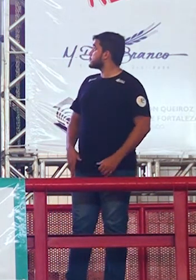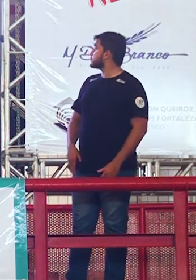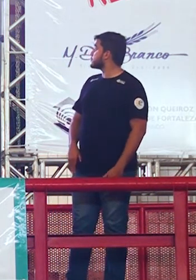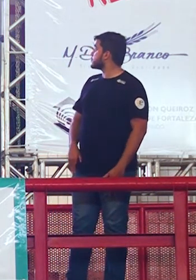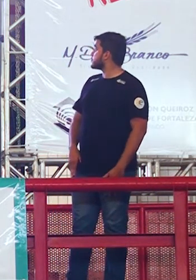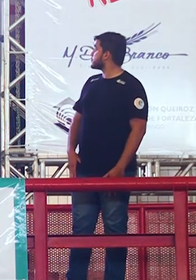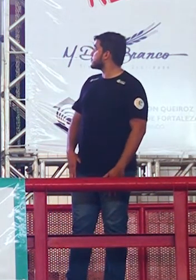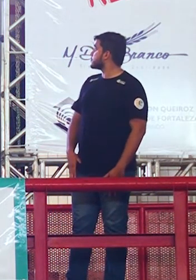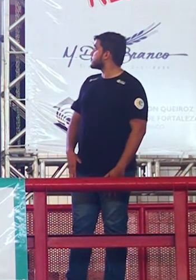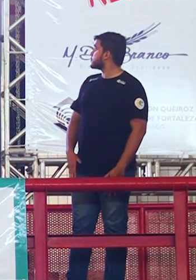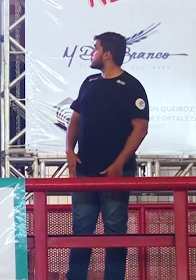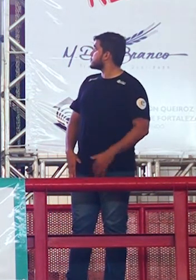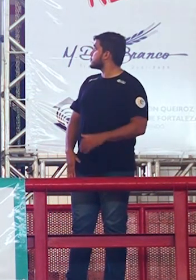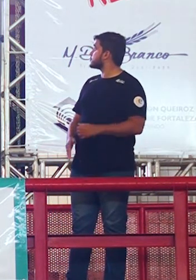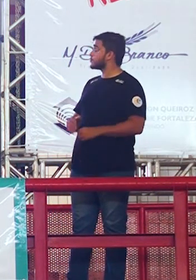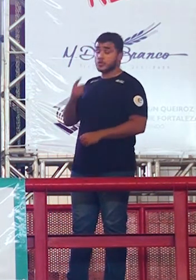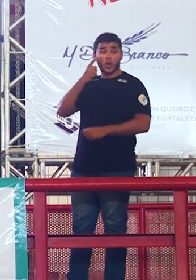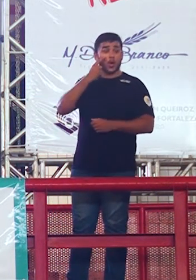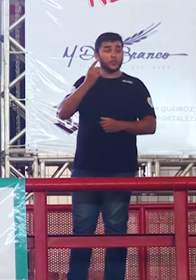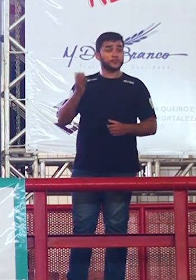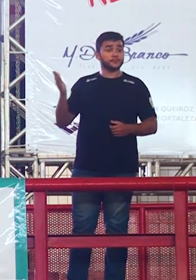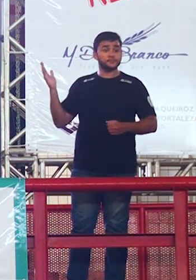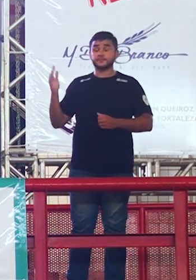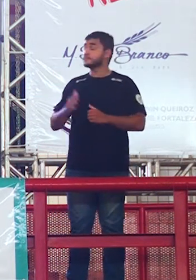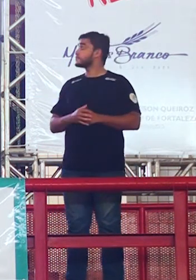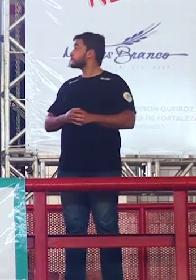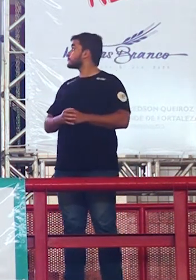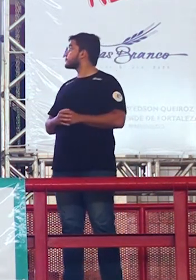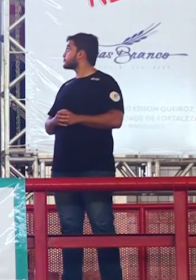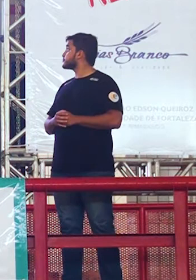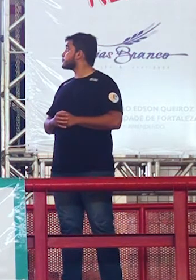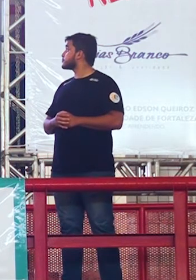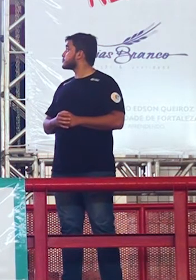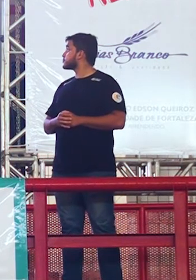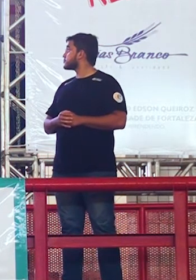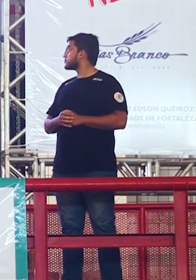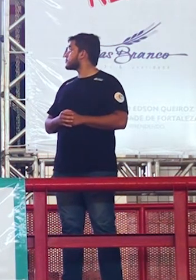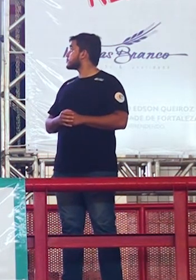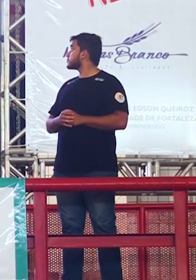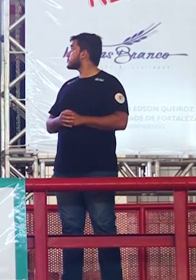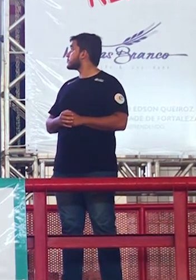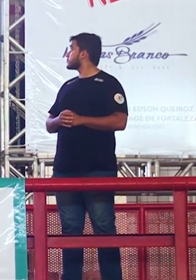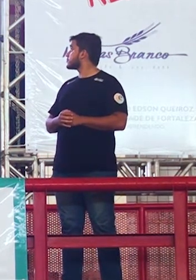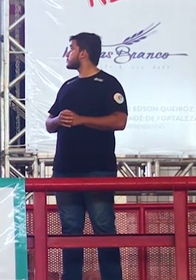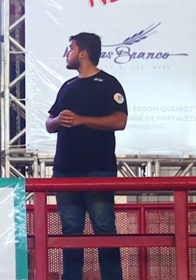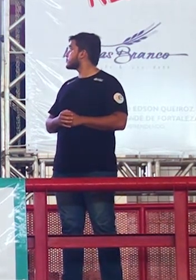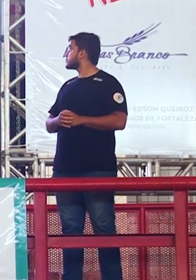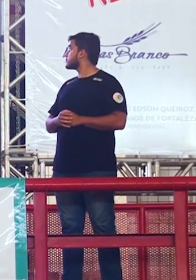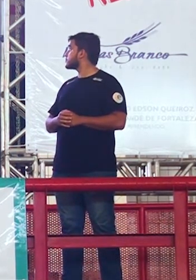vocês estão vendo pode puxando por favor olha aí a galera que fica saiu